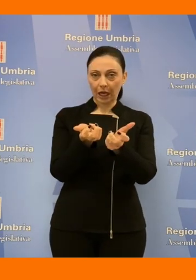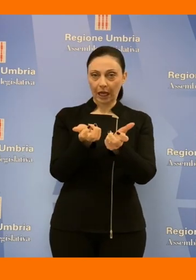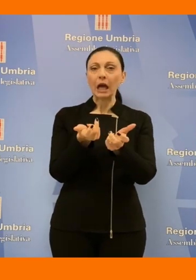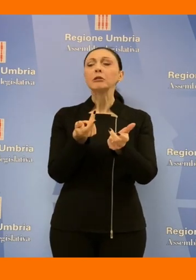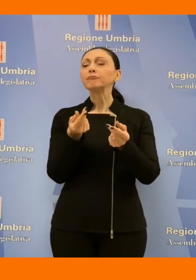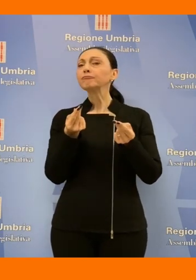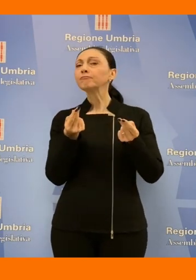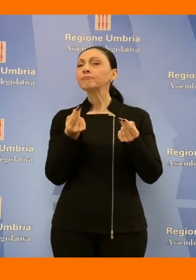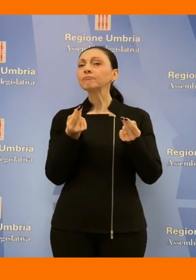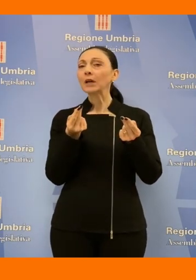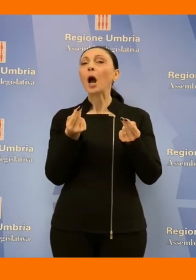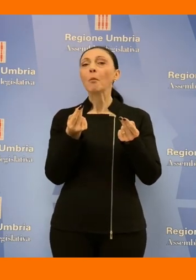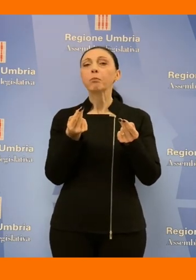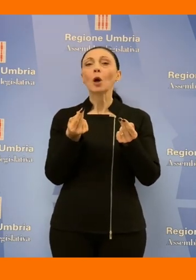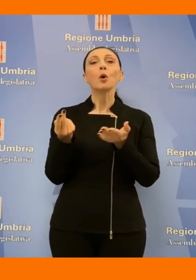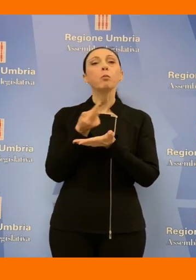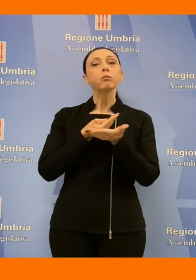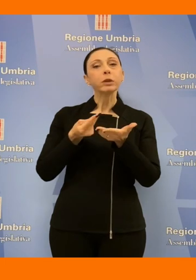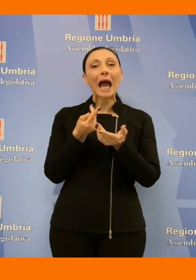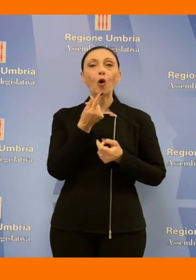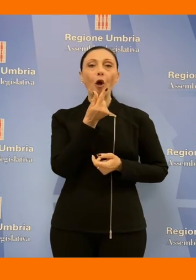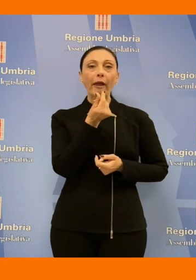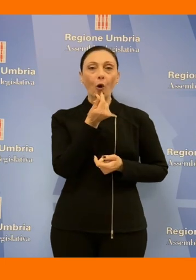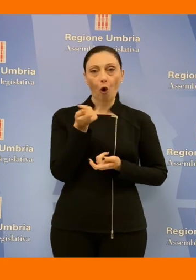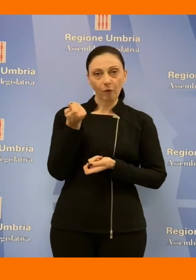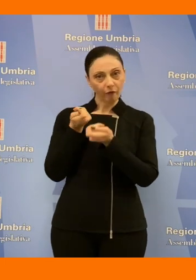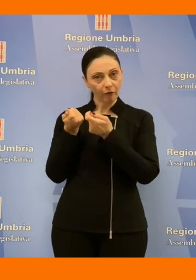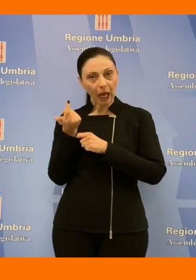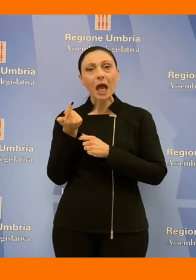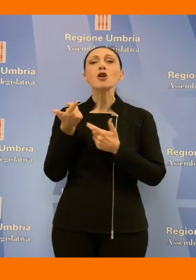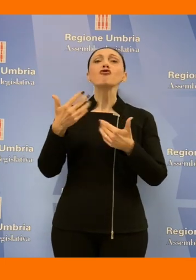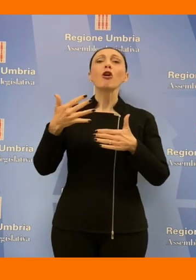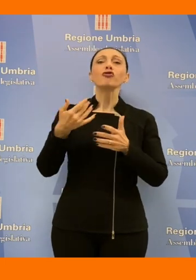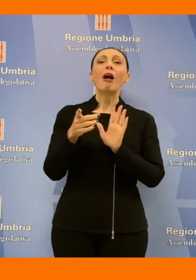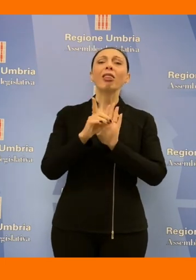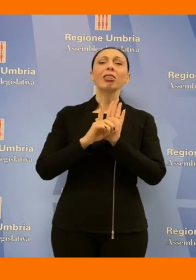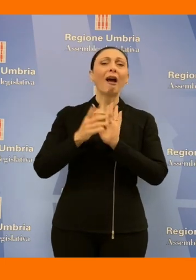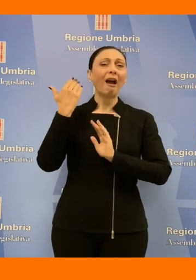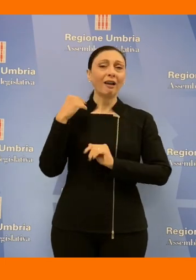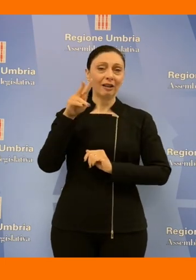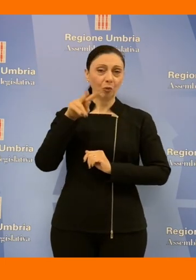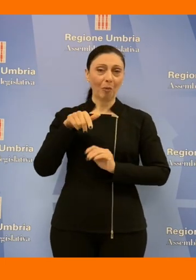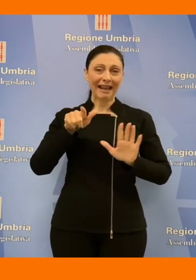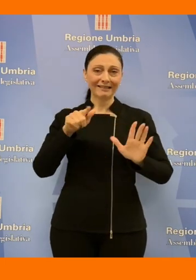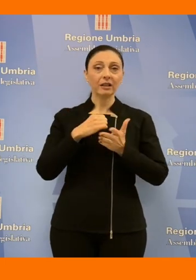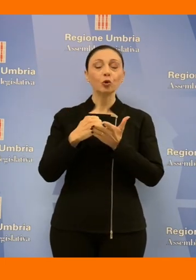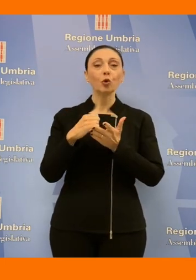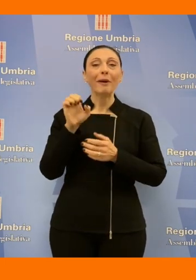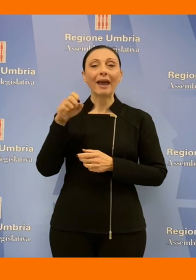quantificati in un piano economico finanziario basato su dati del 2007 un documento Enea del 2007 citato all'interno